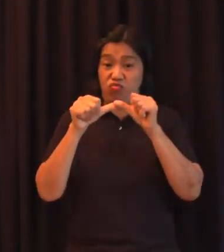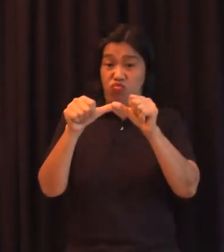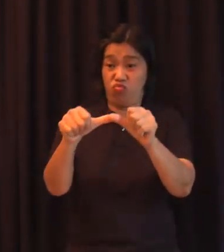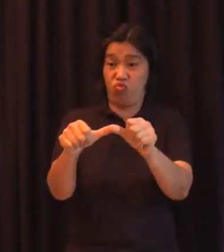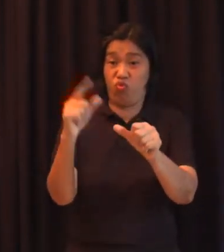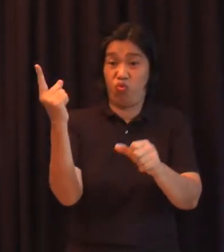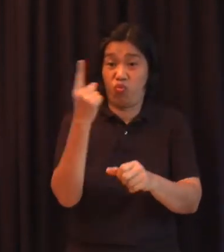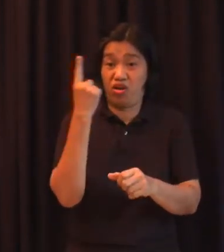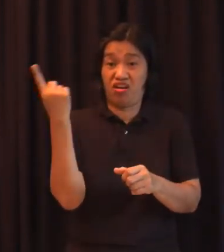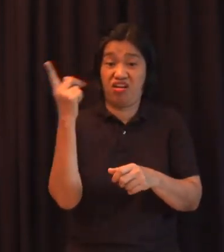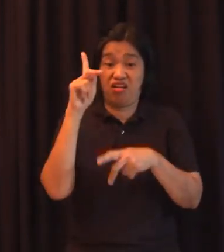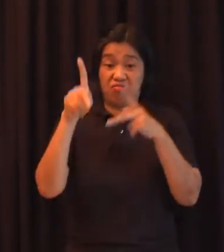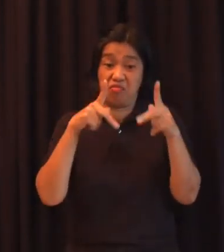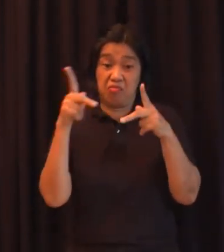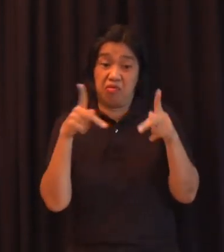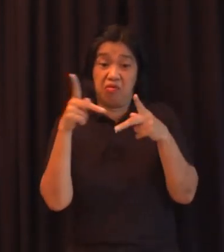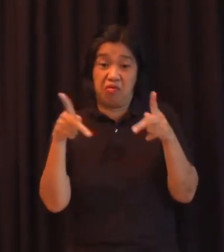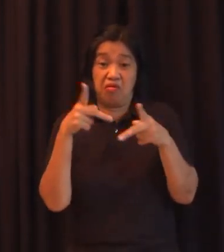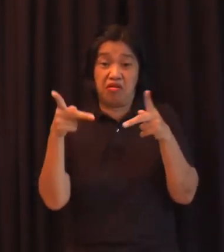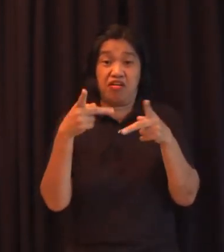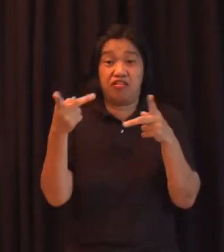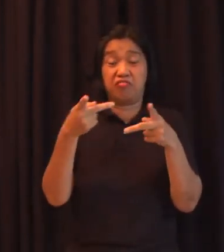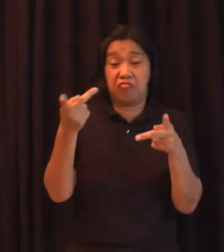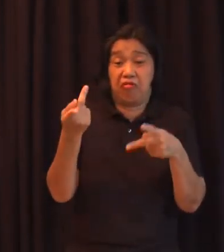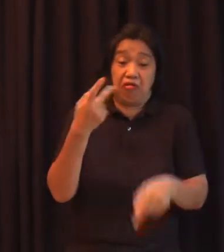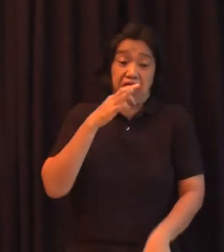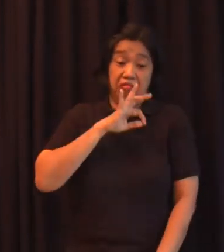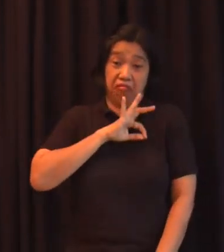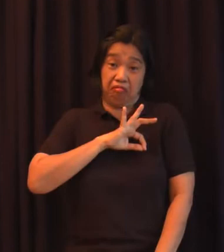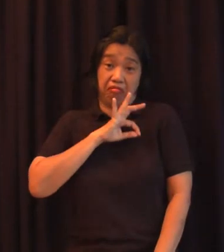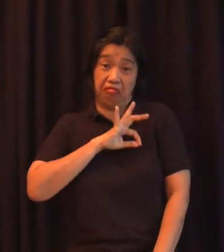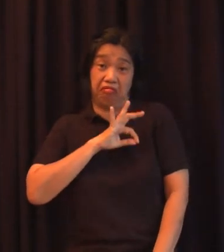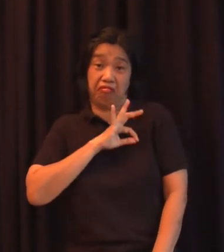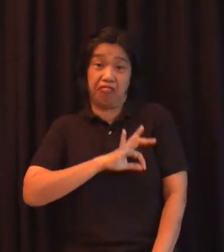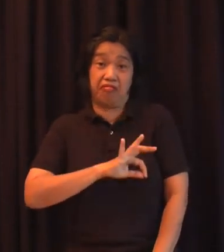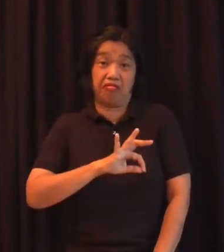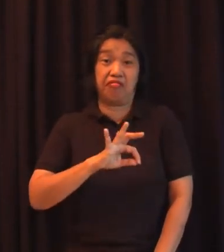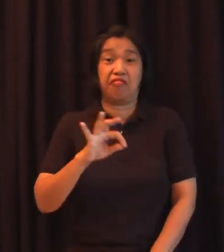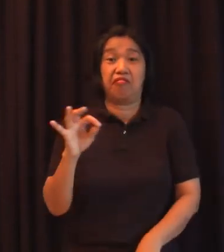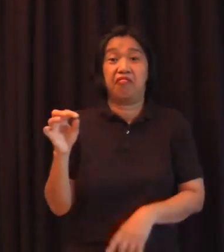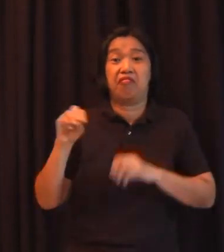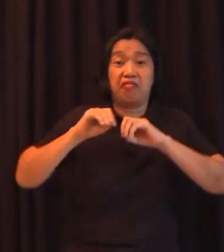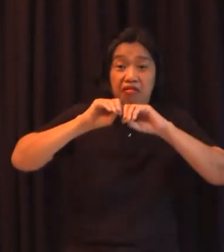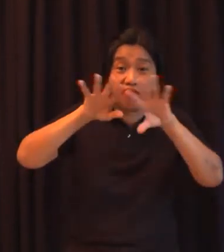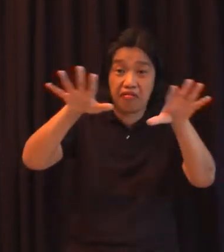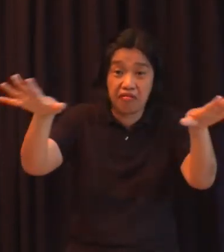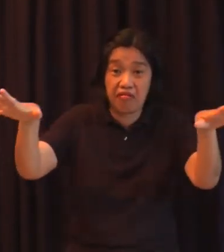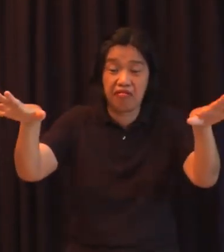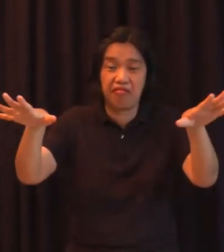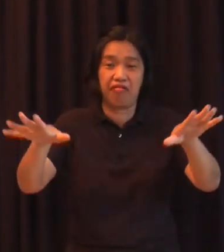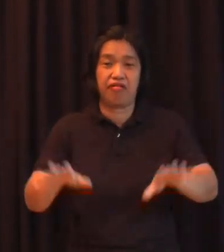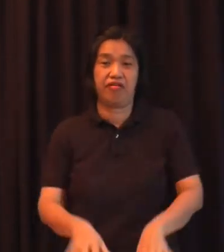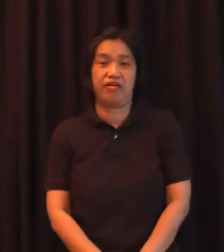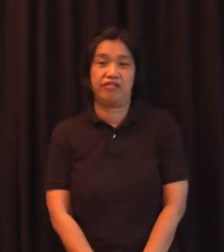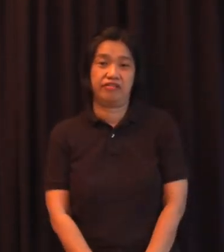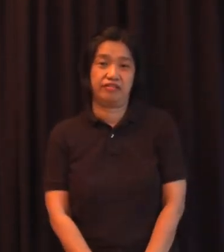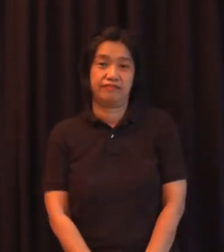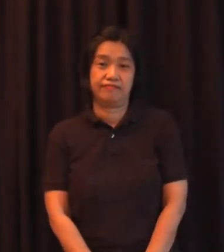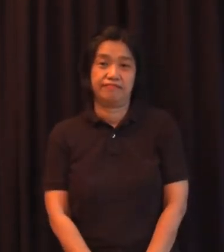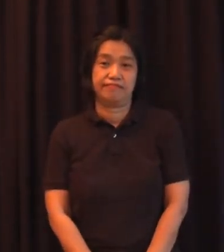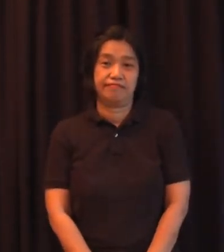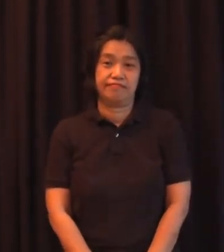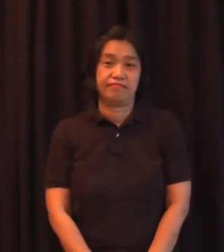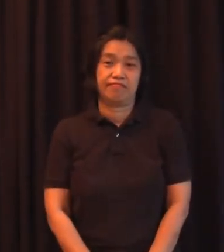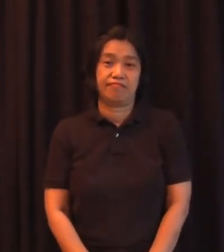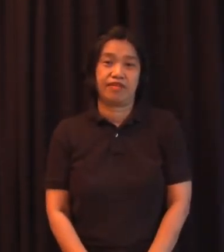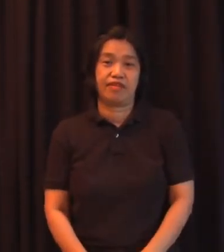stake no panguna yung stake doon sa paglaganap at pag develop ng wikang